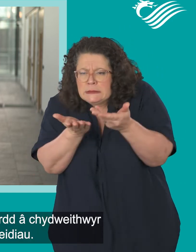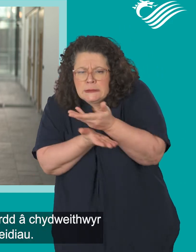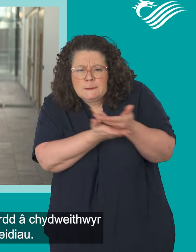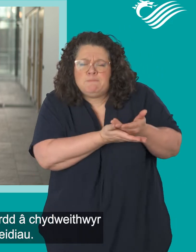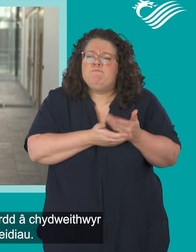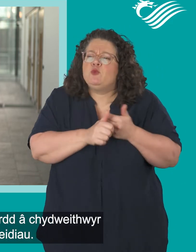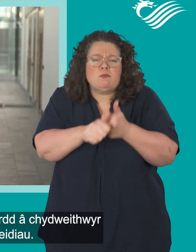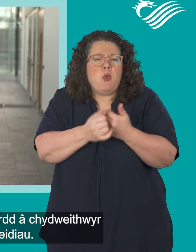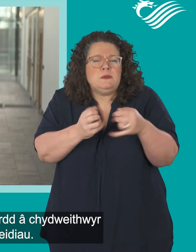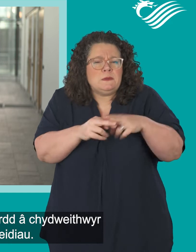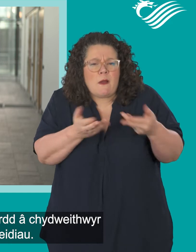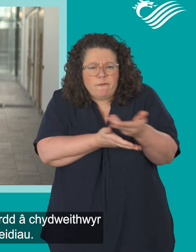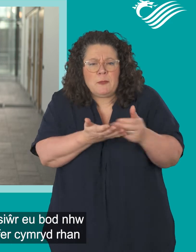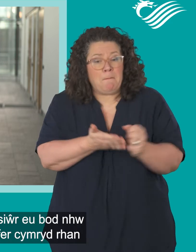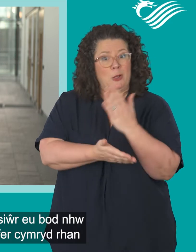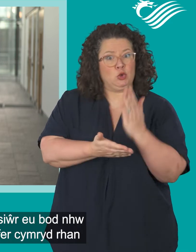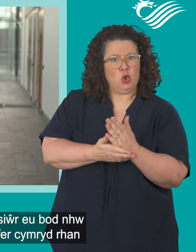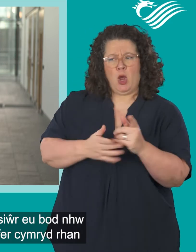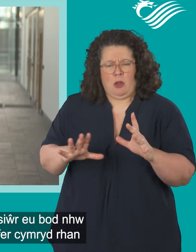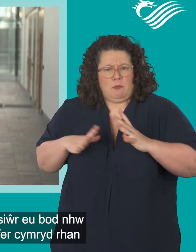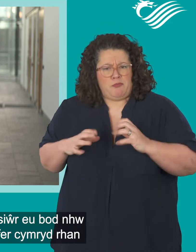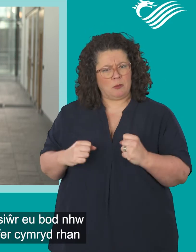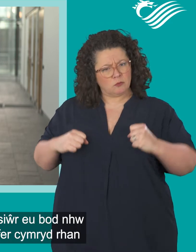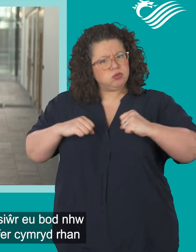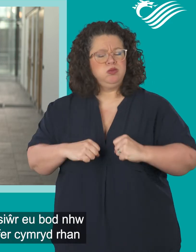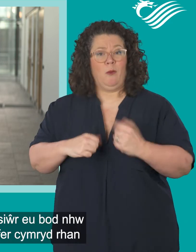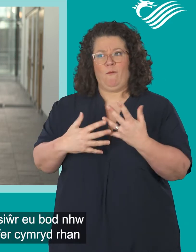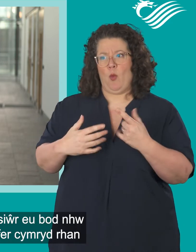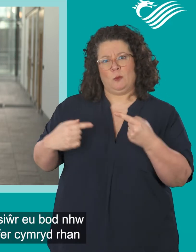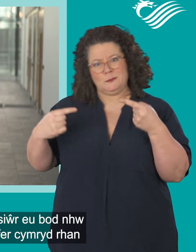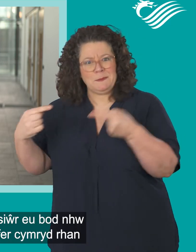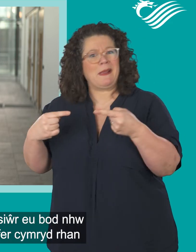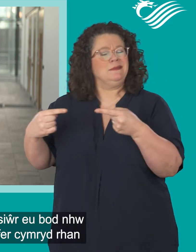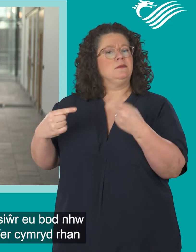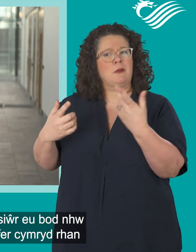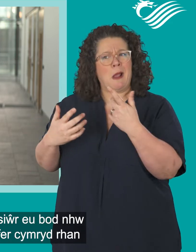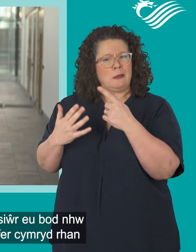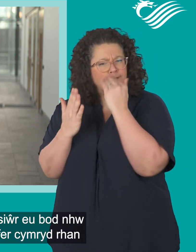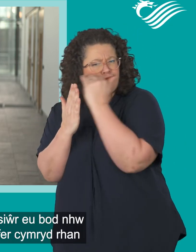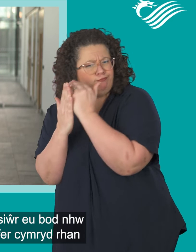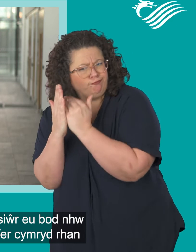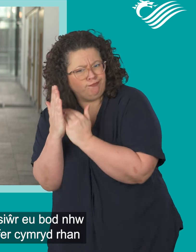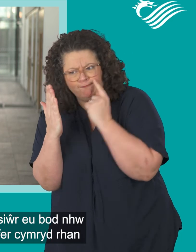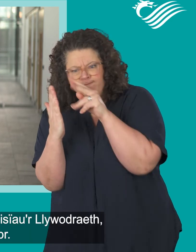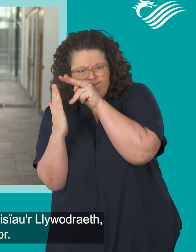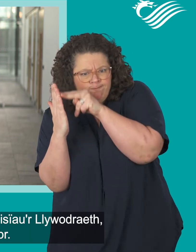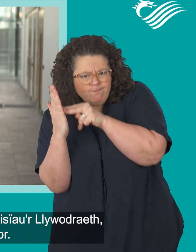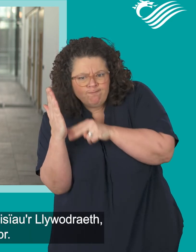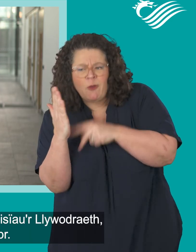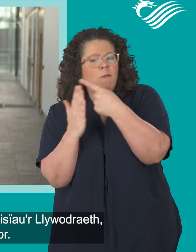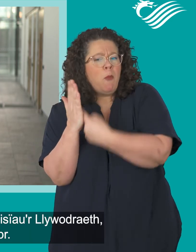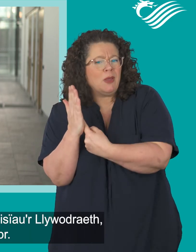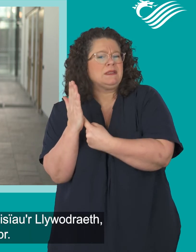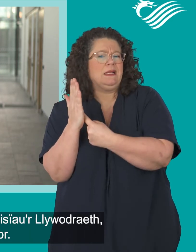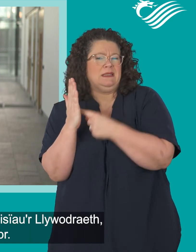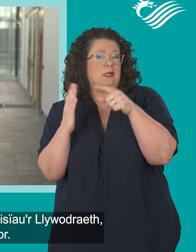a staff cymorth y pleidiau. Diben hynny yw gwneud yn siŵr eu bod nhw wedi paratoi'n drylwyr ar gyfer cymryd rhan mewn dadleion